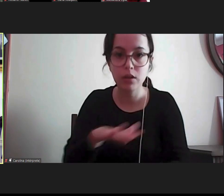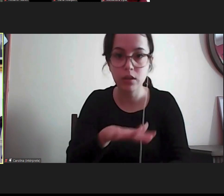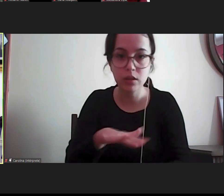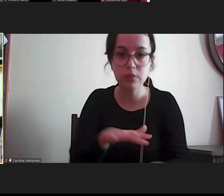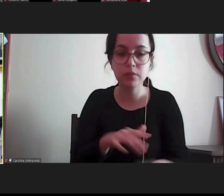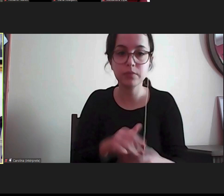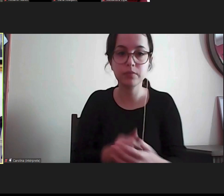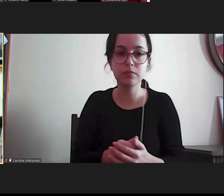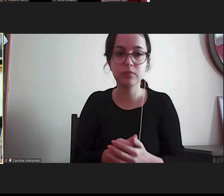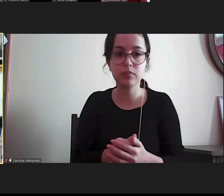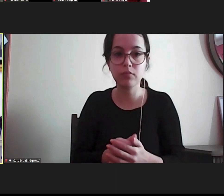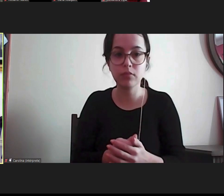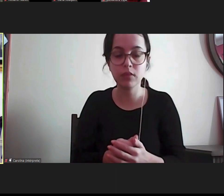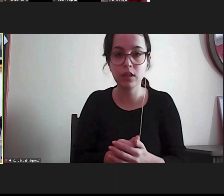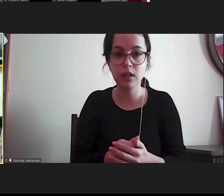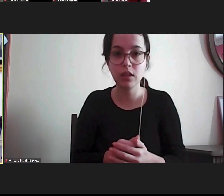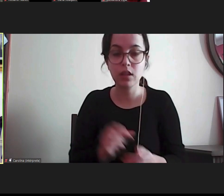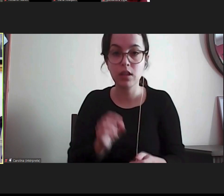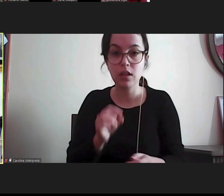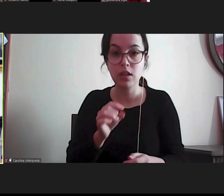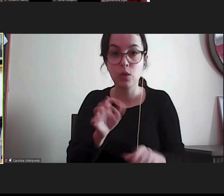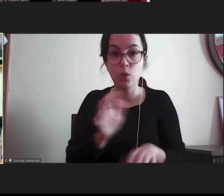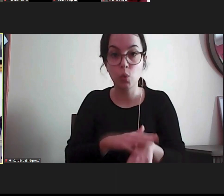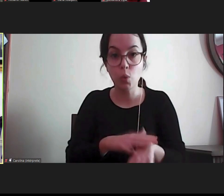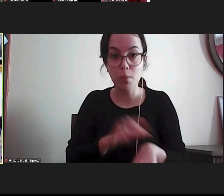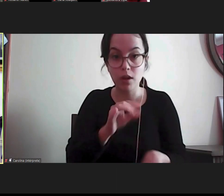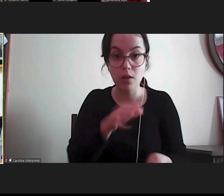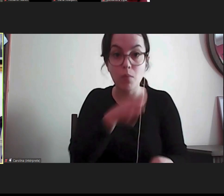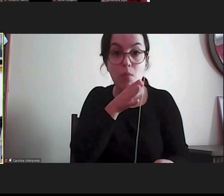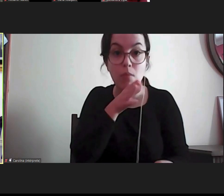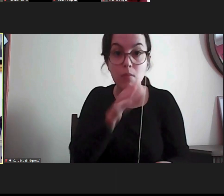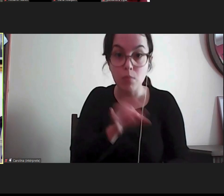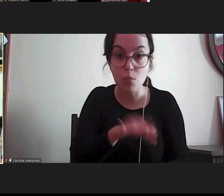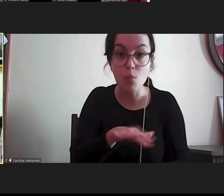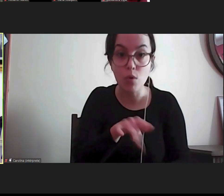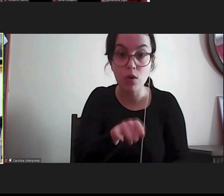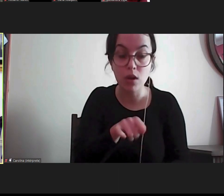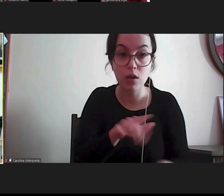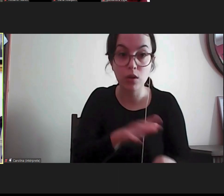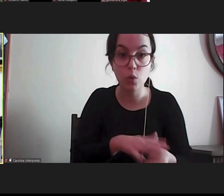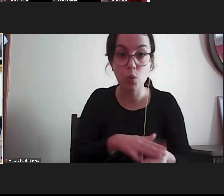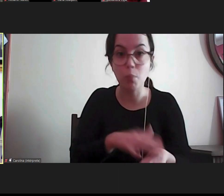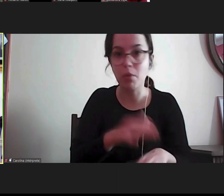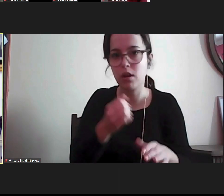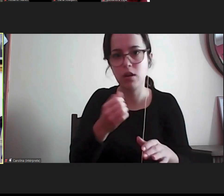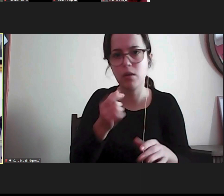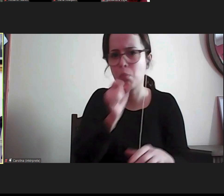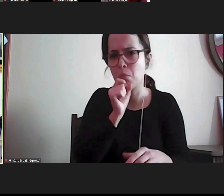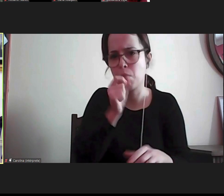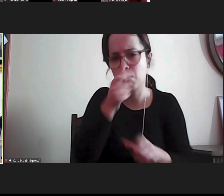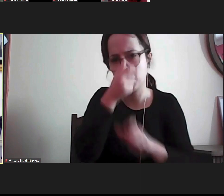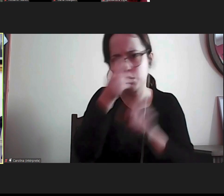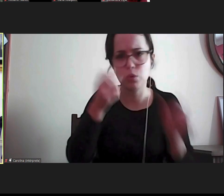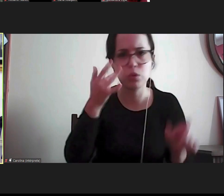pela origem territorial daqueles residentes pelo facto de serem oriundos estrangeiros oriundos